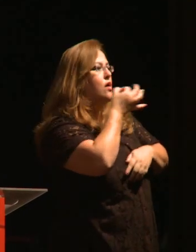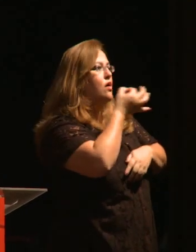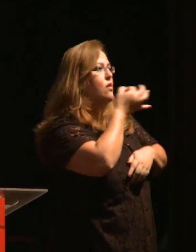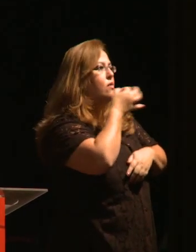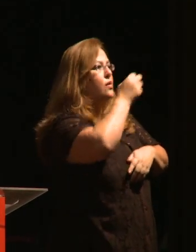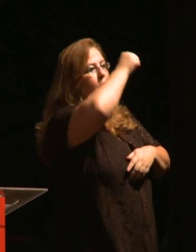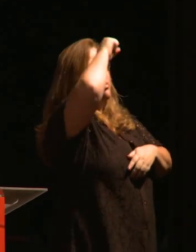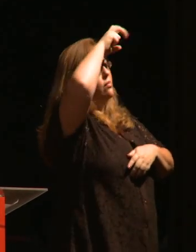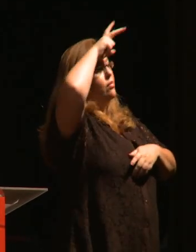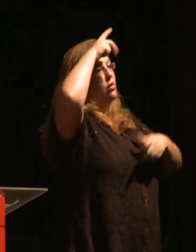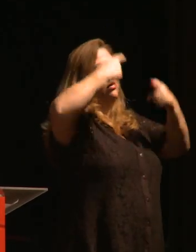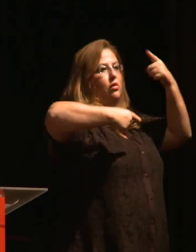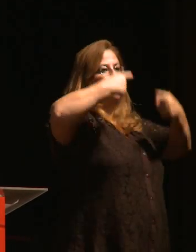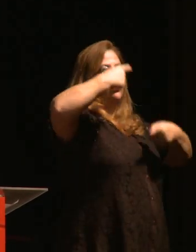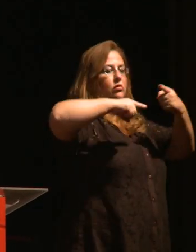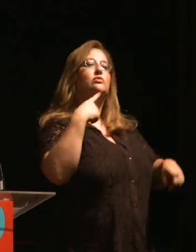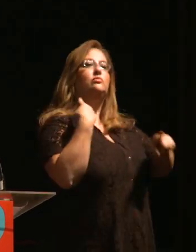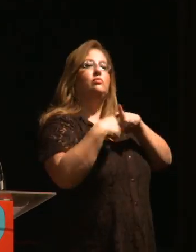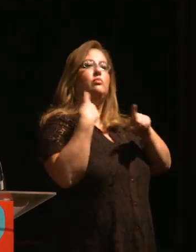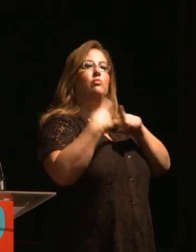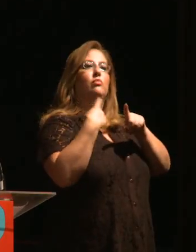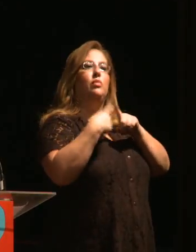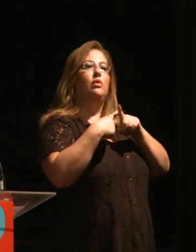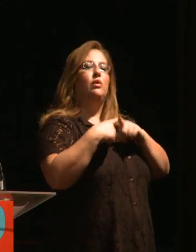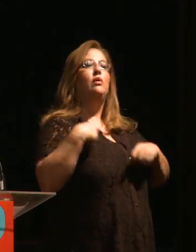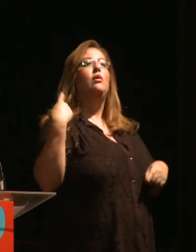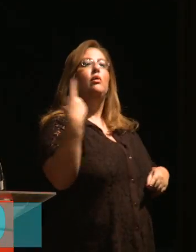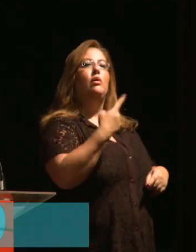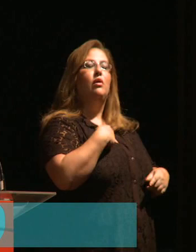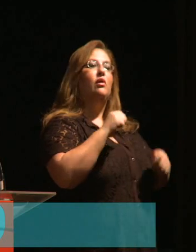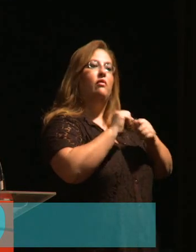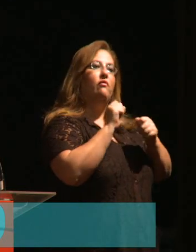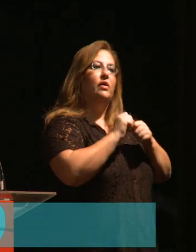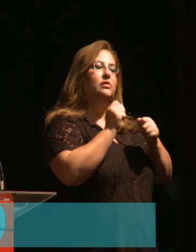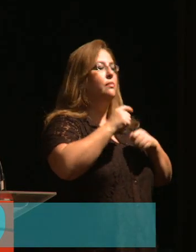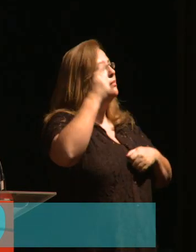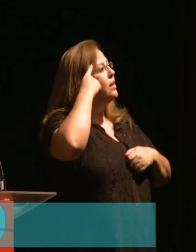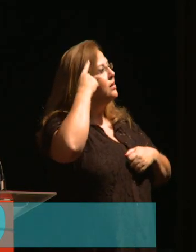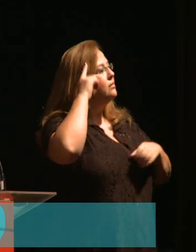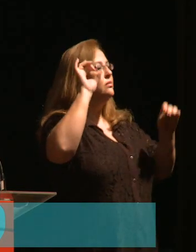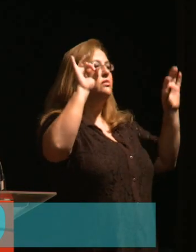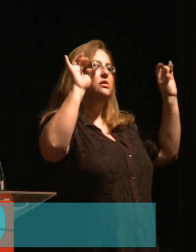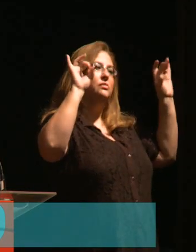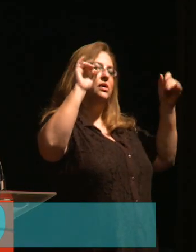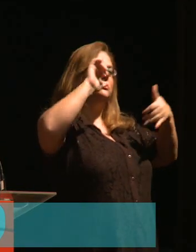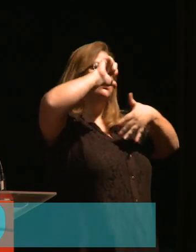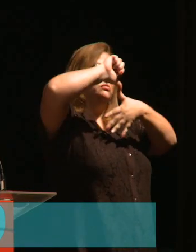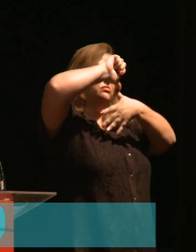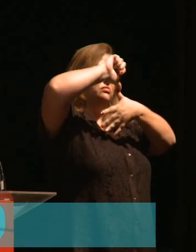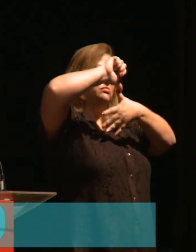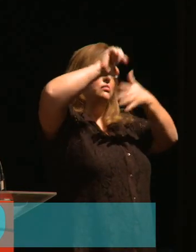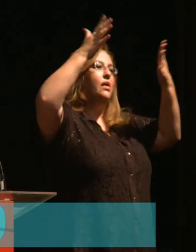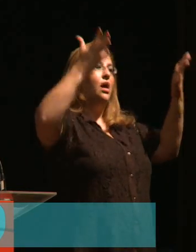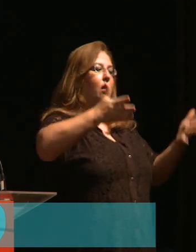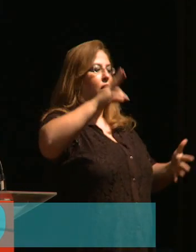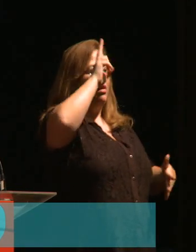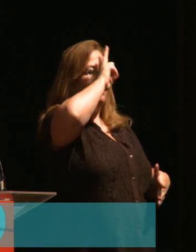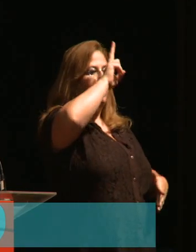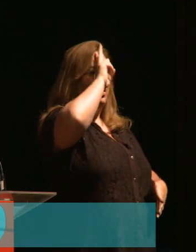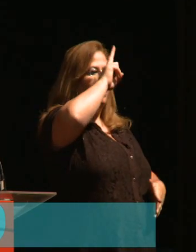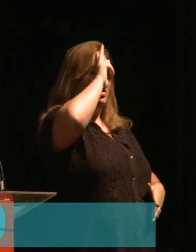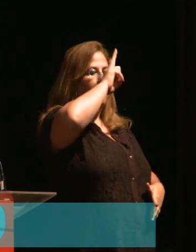nesse debate de que sociedade nós queremos. Parafraseando um grande do pensamento latino-americano que neste momento eu quero lembrar,